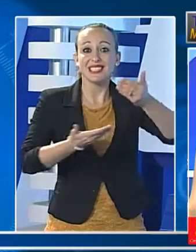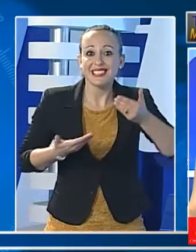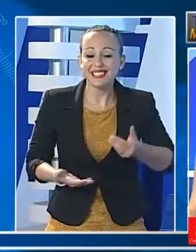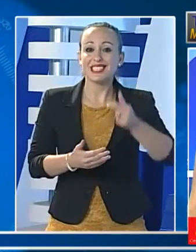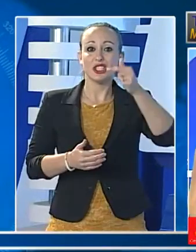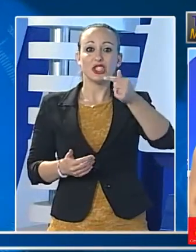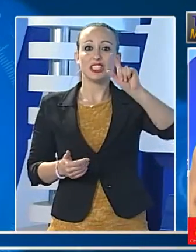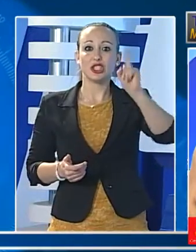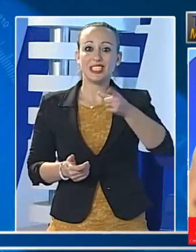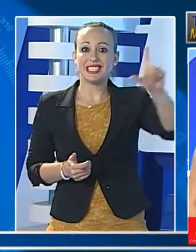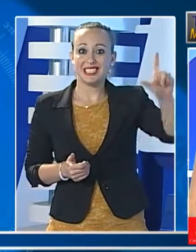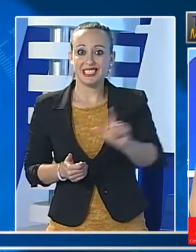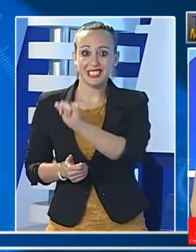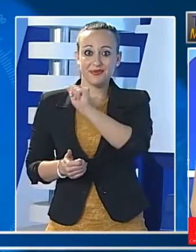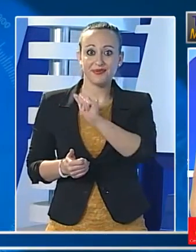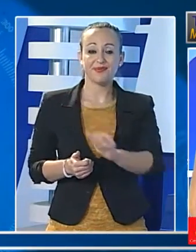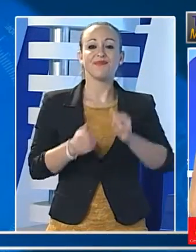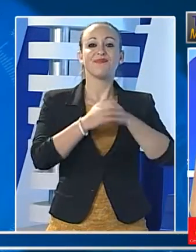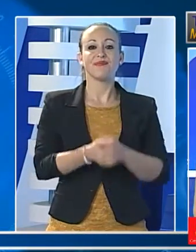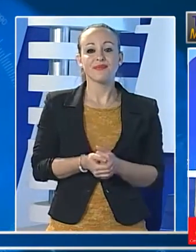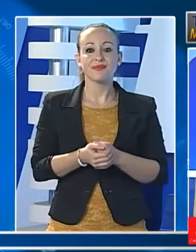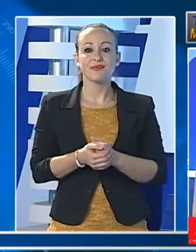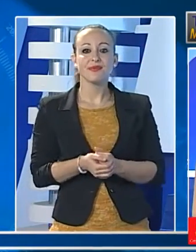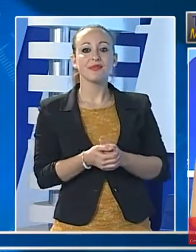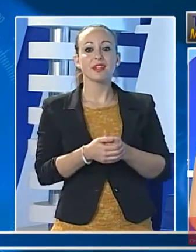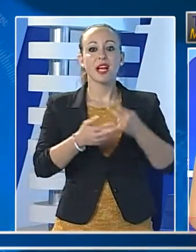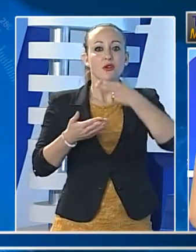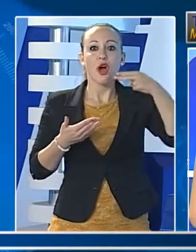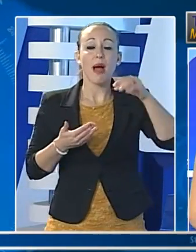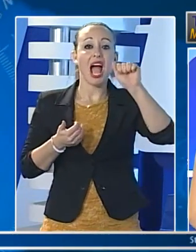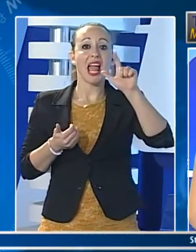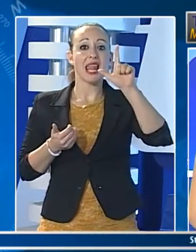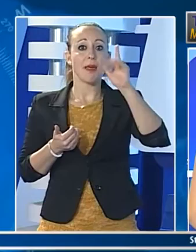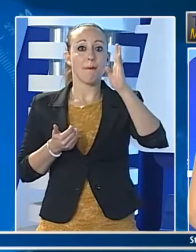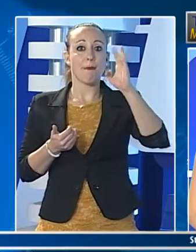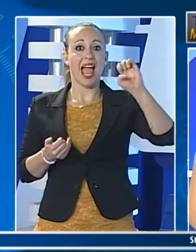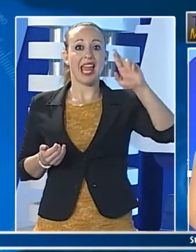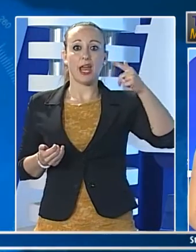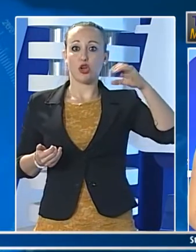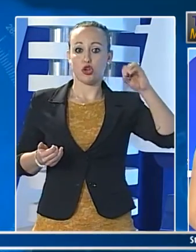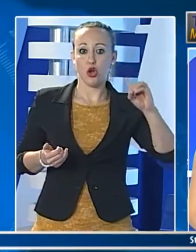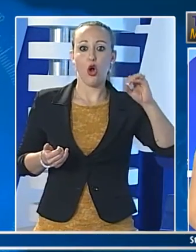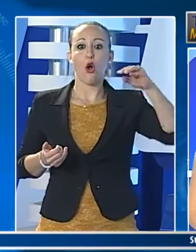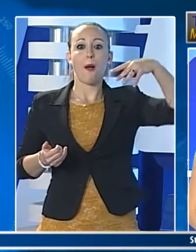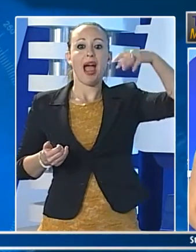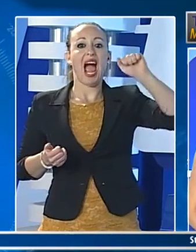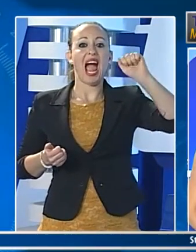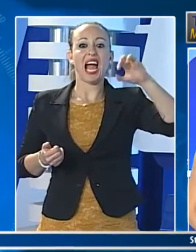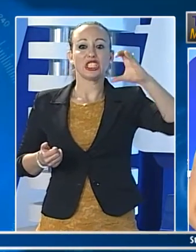Benvenuti al Tgmed List a cura della redazione di TRM. Si è presentato nel carcere